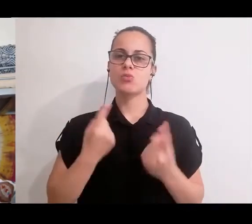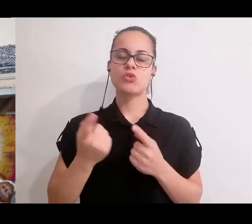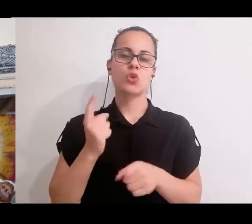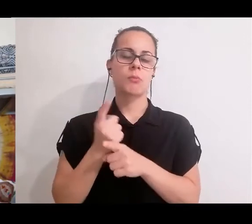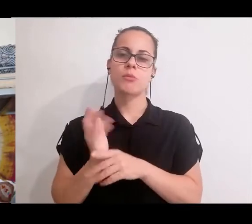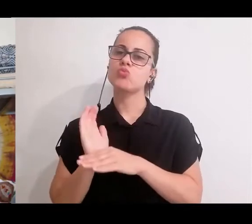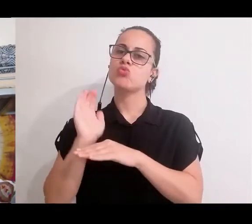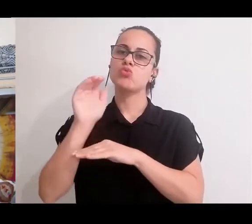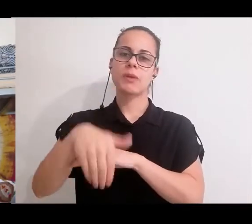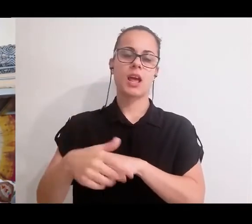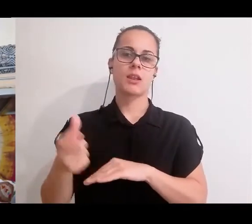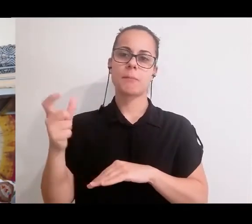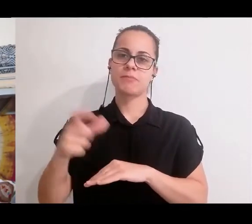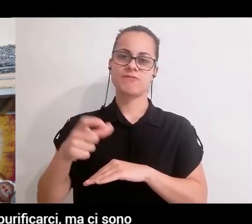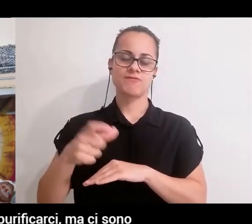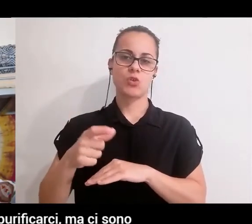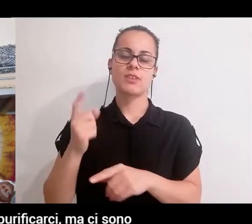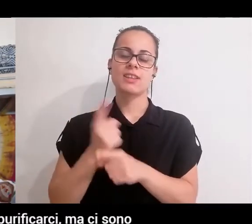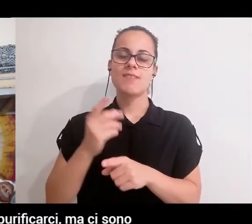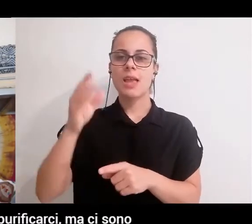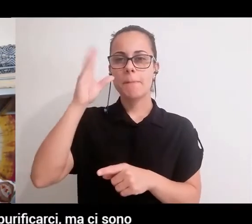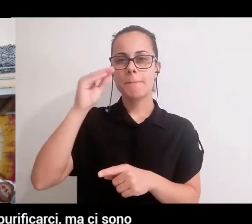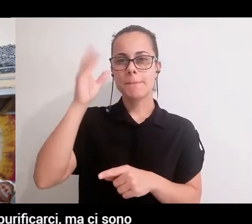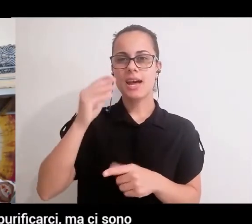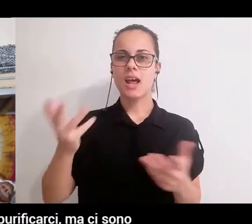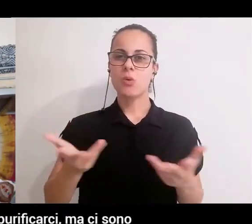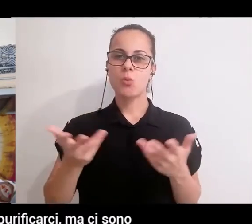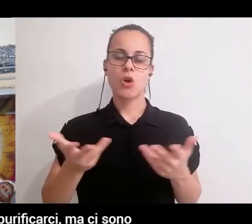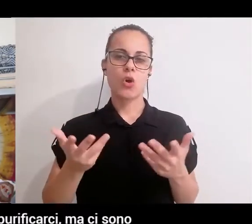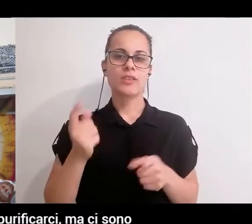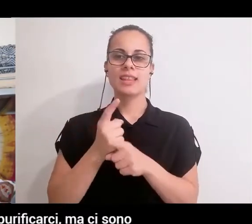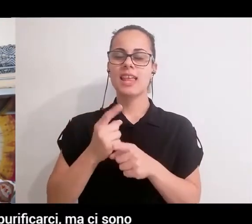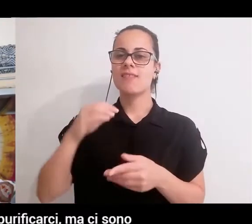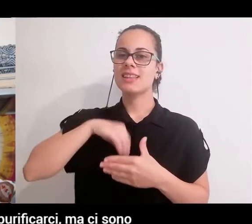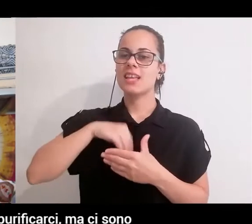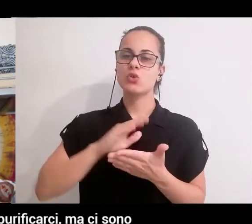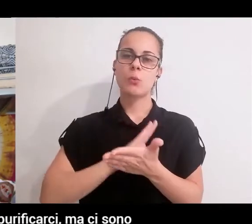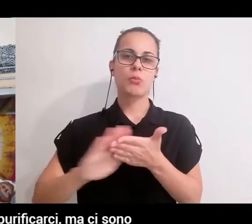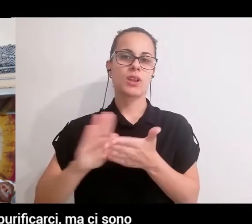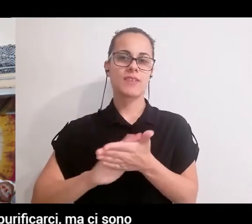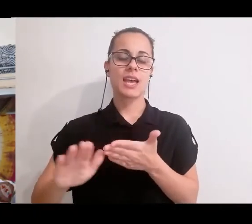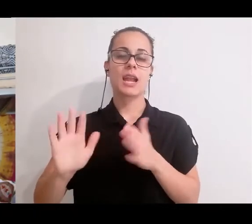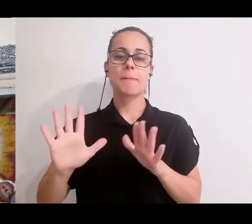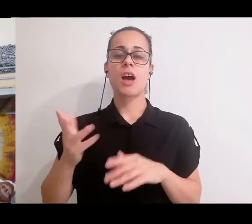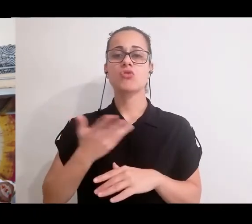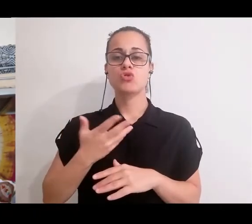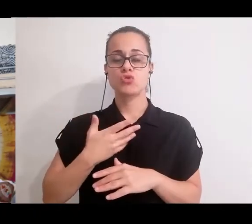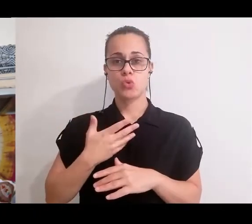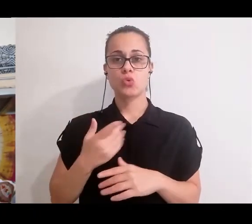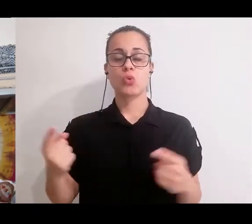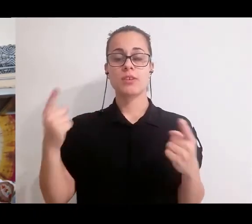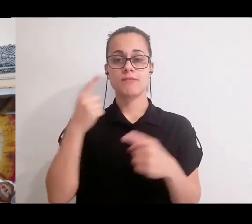attraversare perché dobbiamo superarle, dobbiamo imparare qualcosa, dobbiamo purificarci, ma ci sono altri